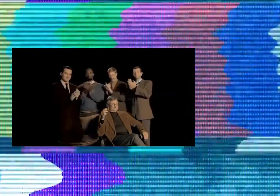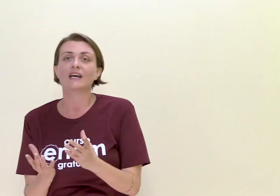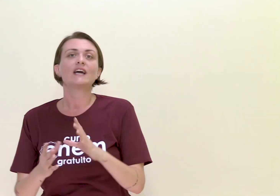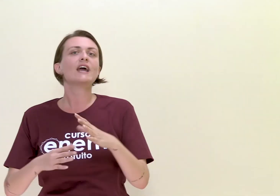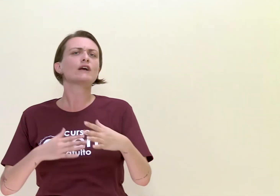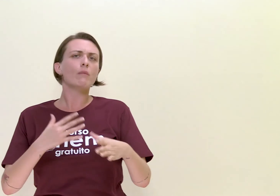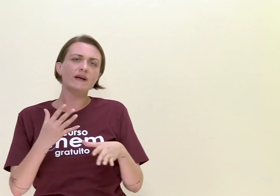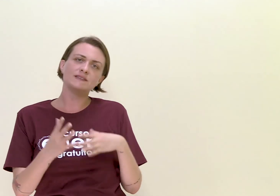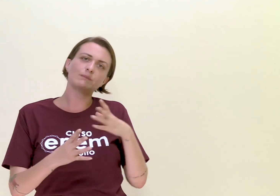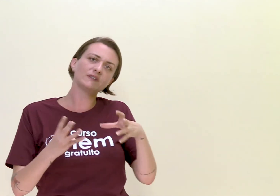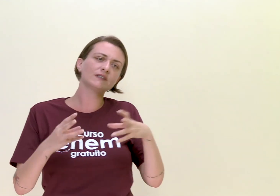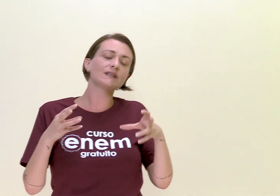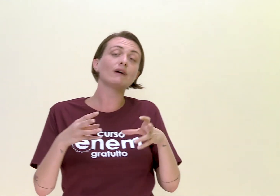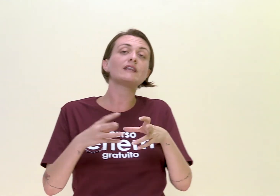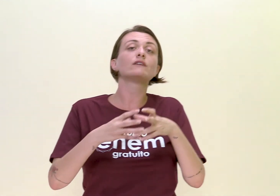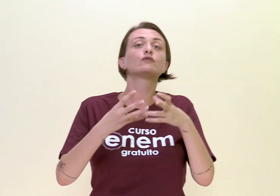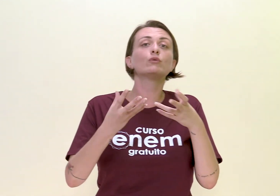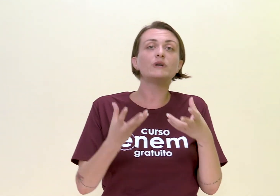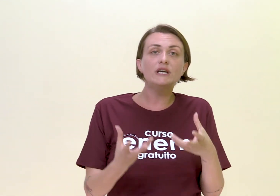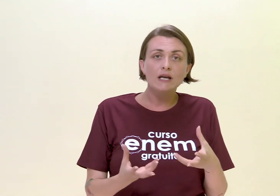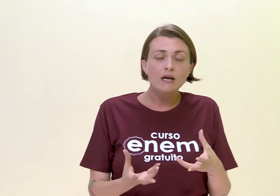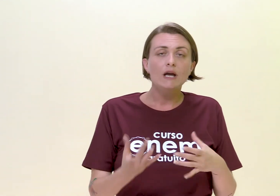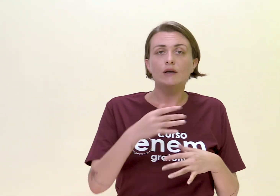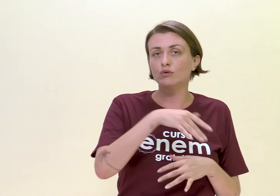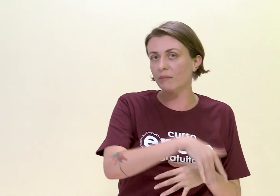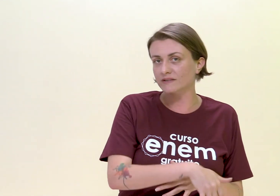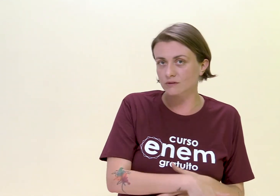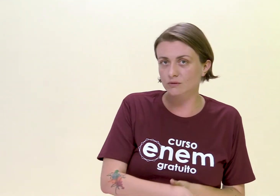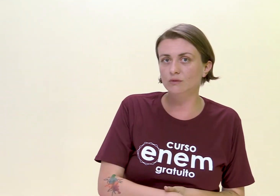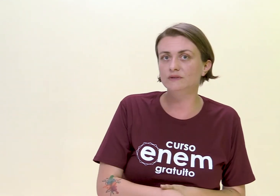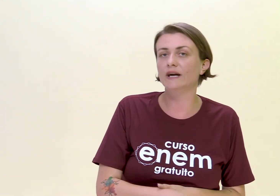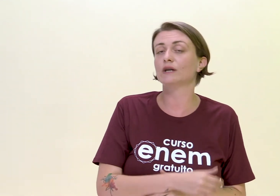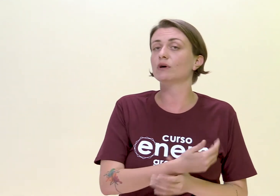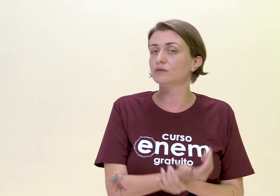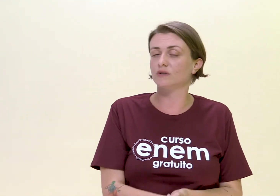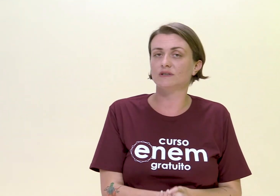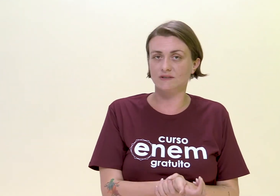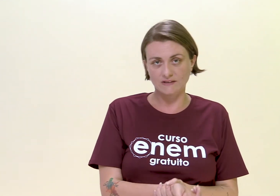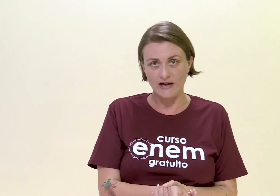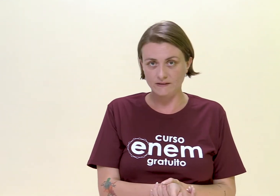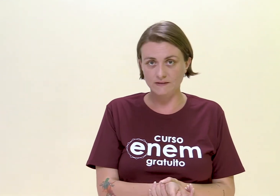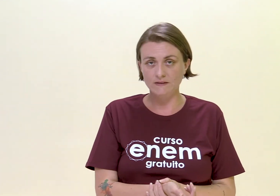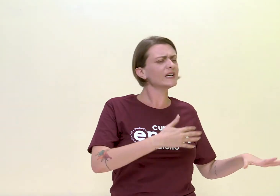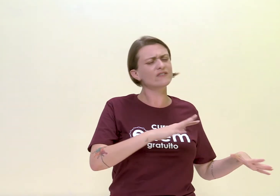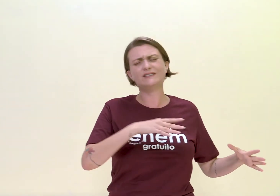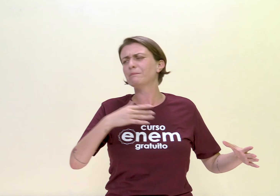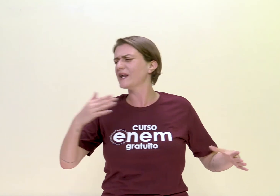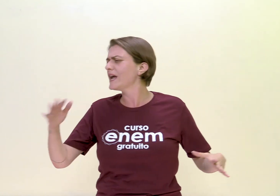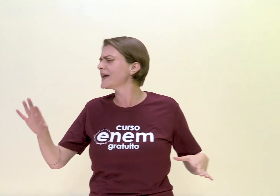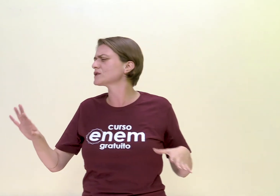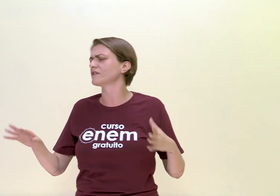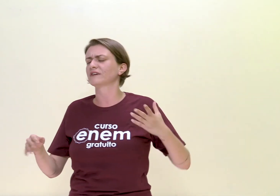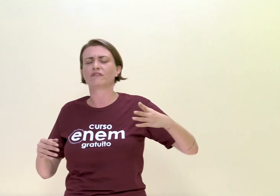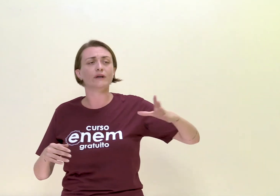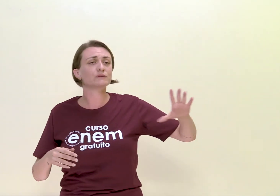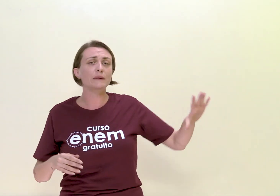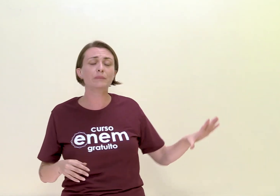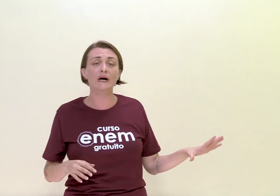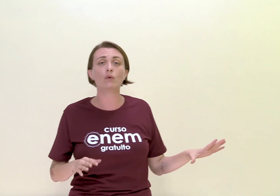E aí começa essa perseguição até descobrirem que o Tomás Antônio Gonzaga era o autor dessas cartas. Ele vai ser preso, vai ficar fora um tempão,